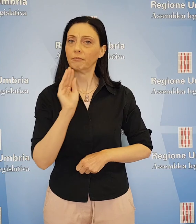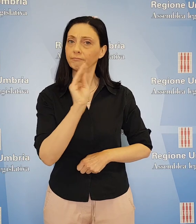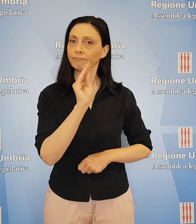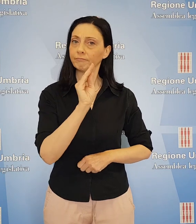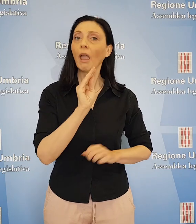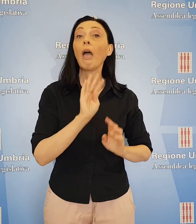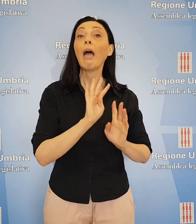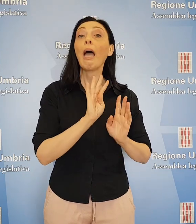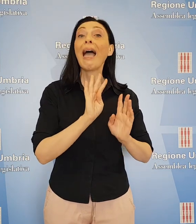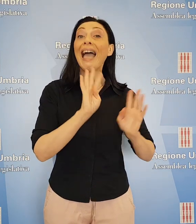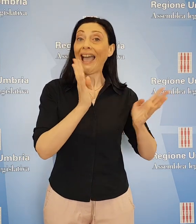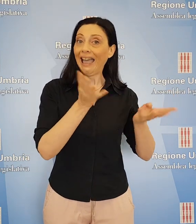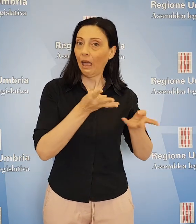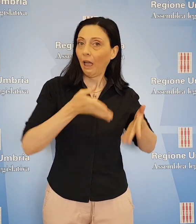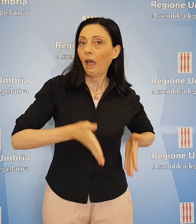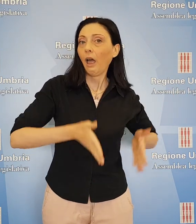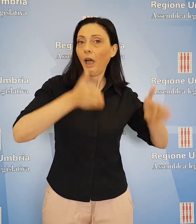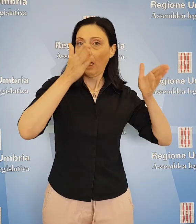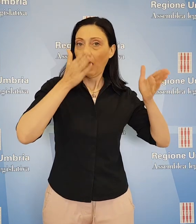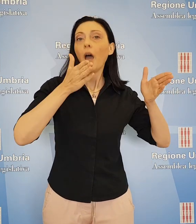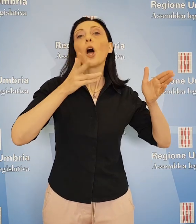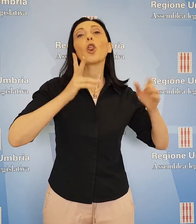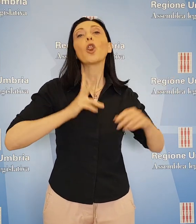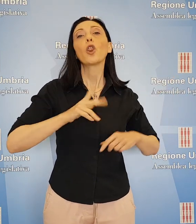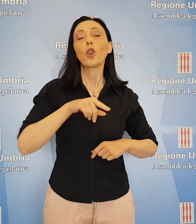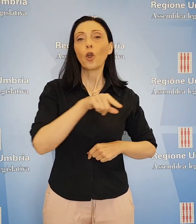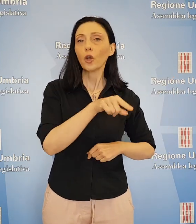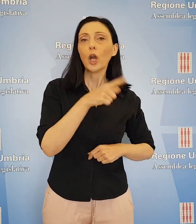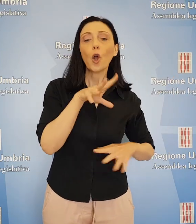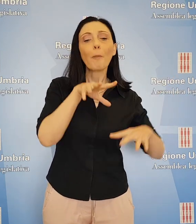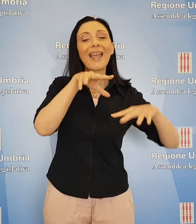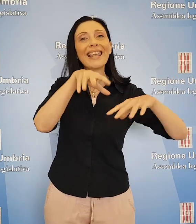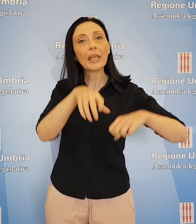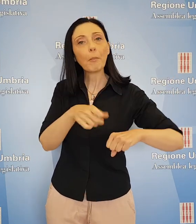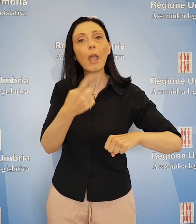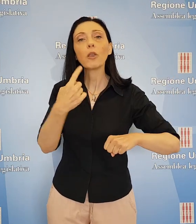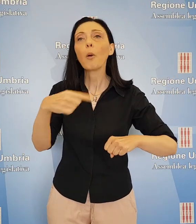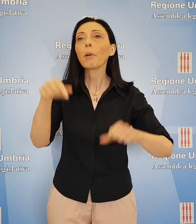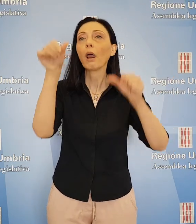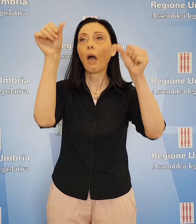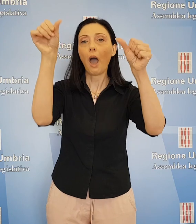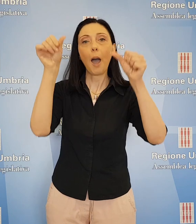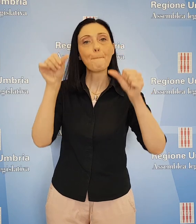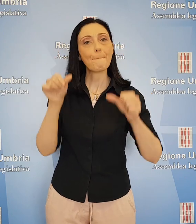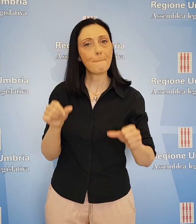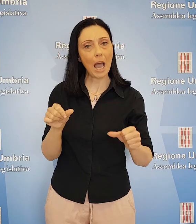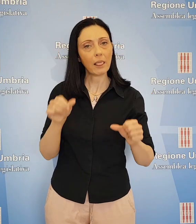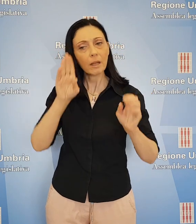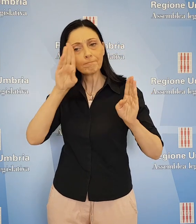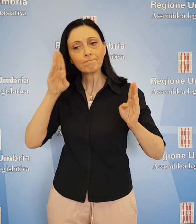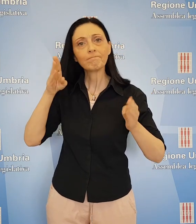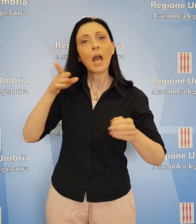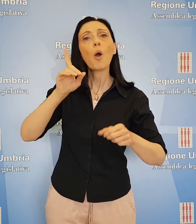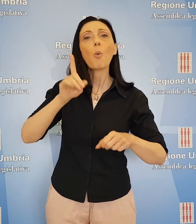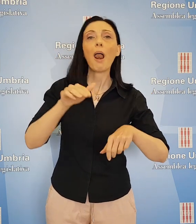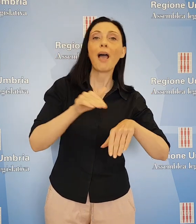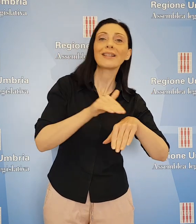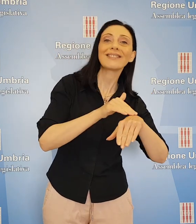'esecutivo di Palazzo Donini impegni della giunta regionale in materia di appalti, soprattutto per quanto concerne i servizi sociali e